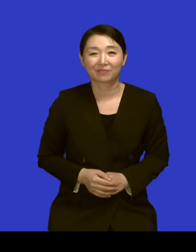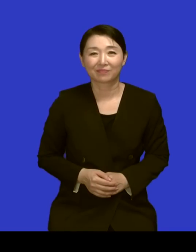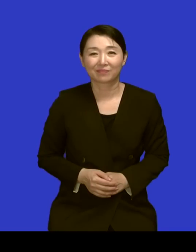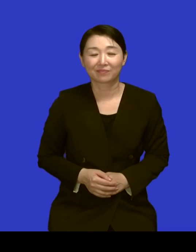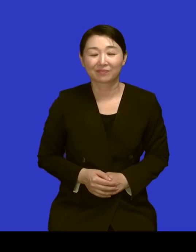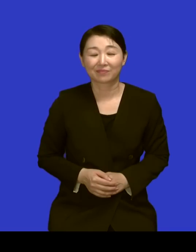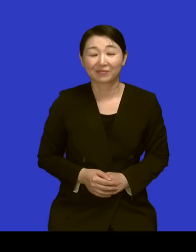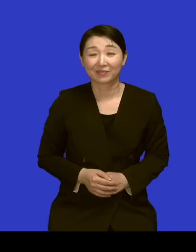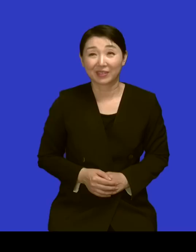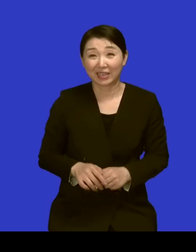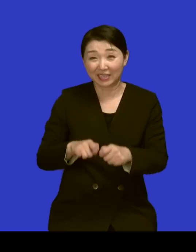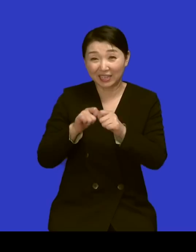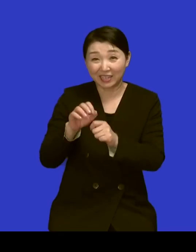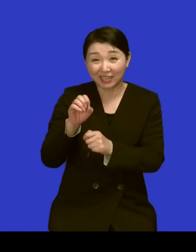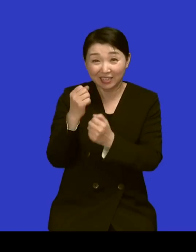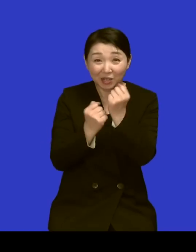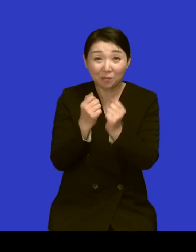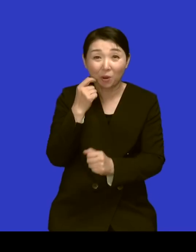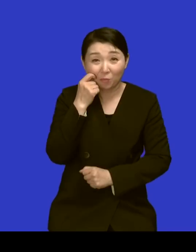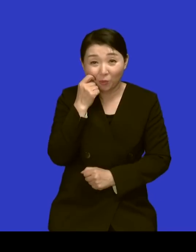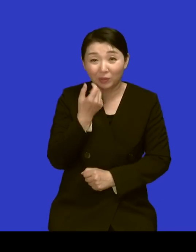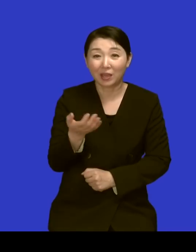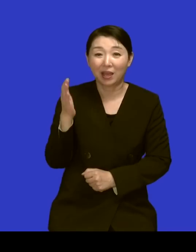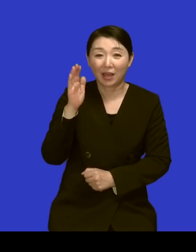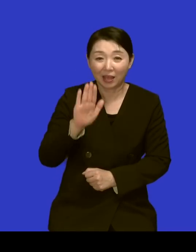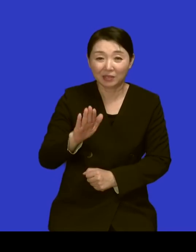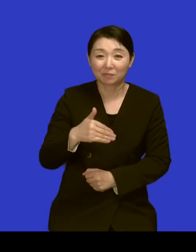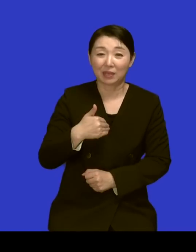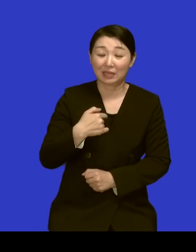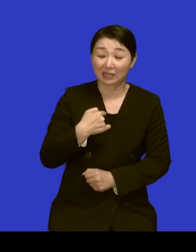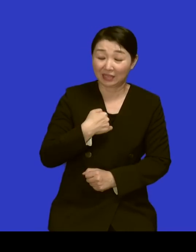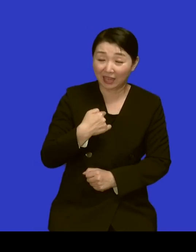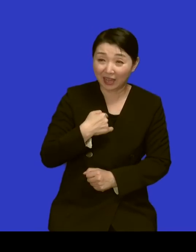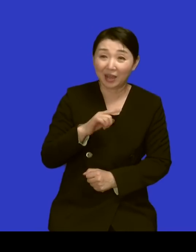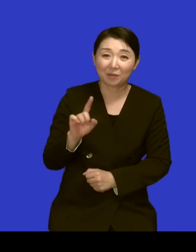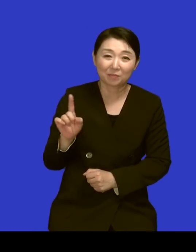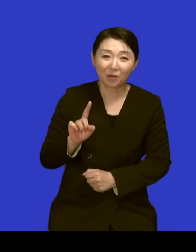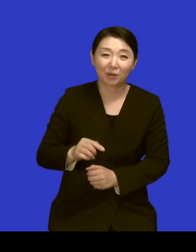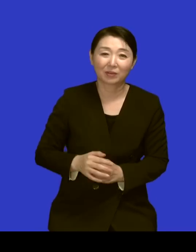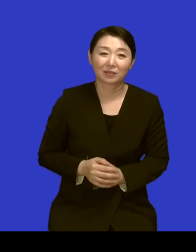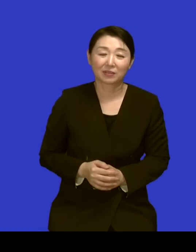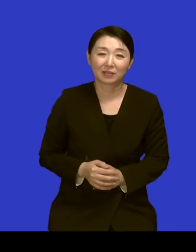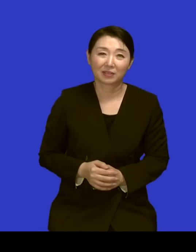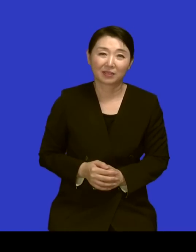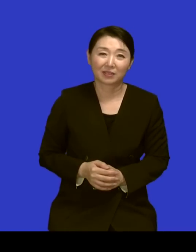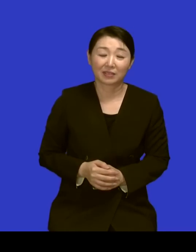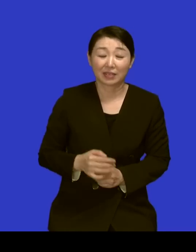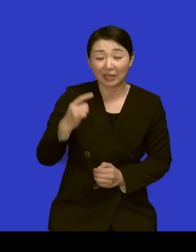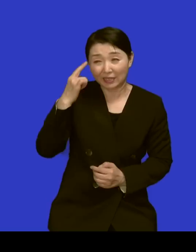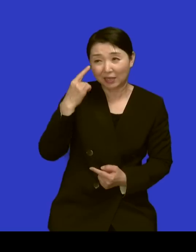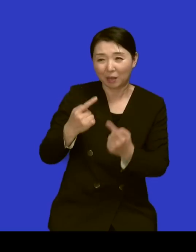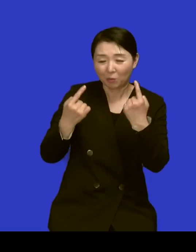못했지만 제가 이렇게 생긴 거 보다요 네 엄청 일을 힘든 일을 많이 겪었어요 네